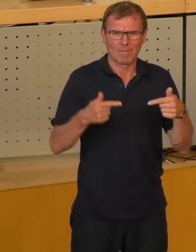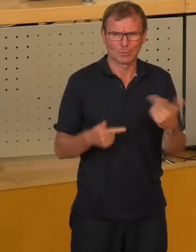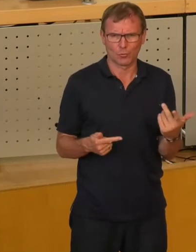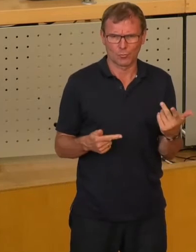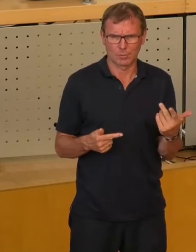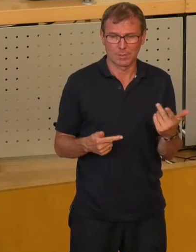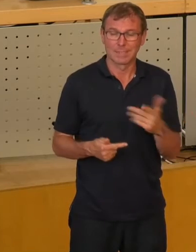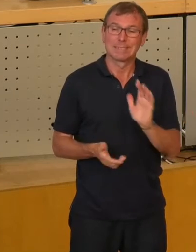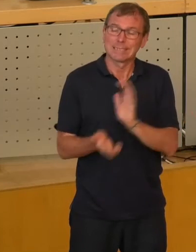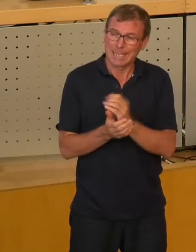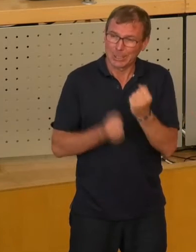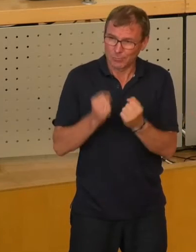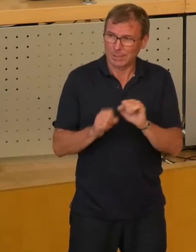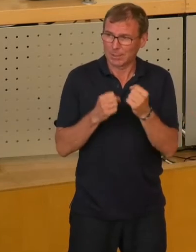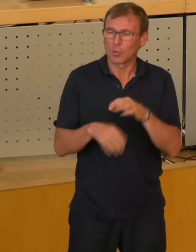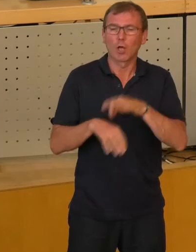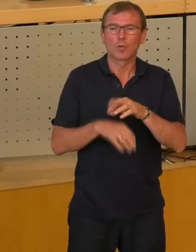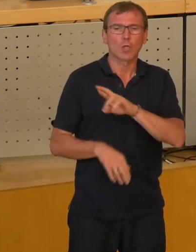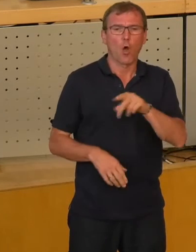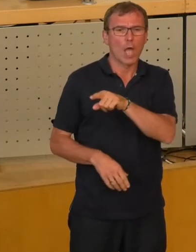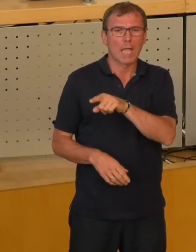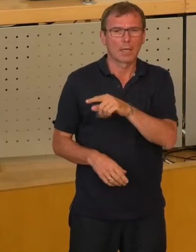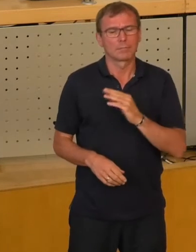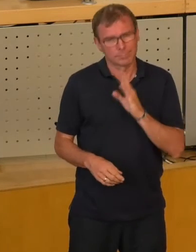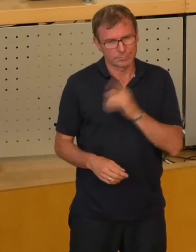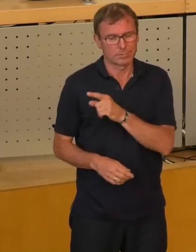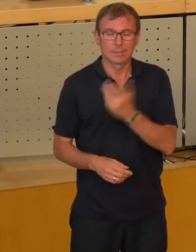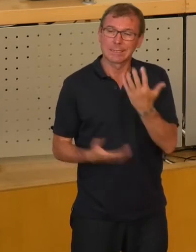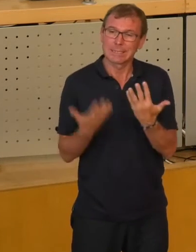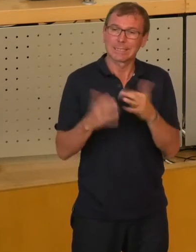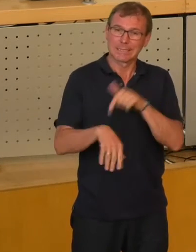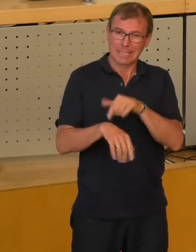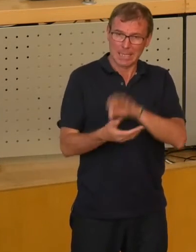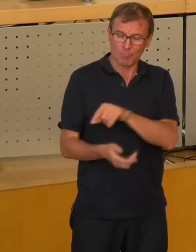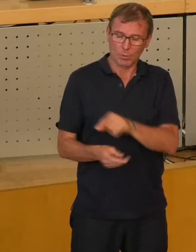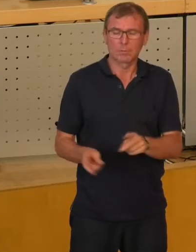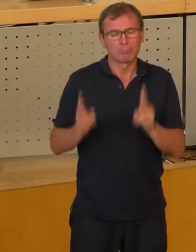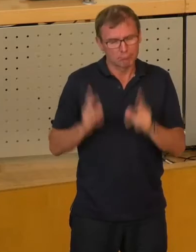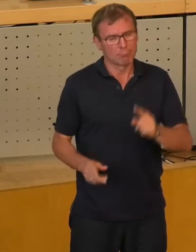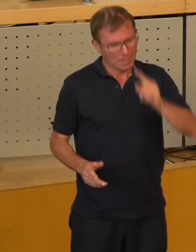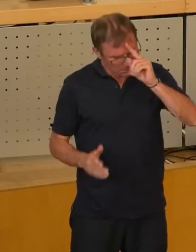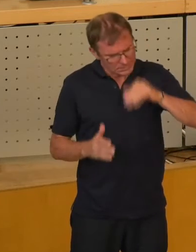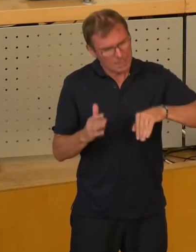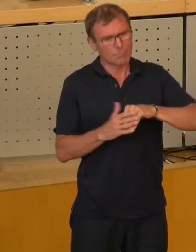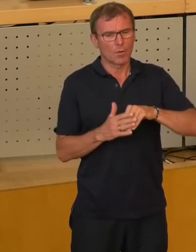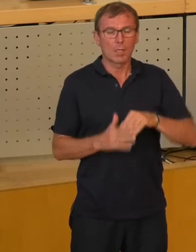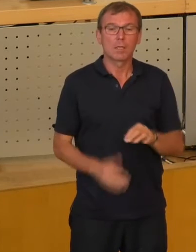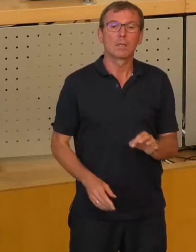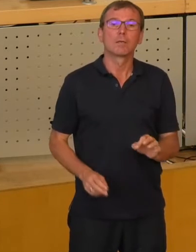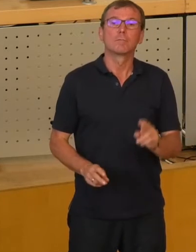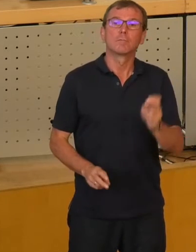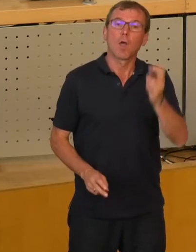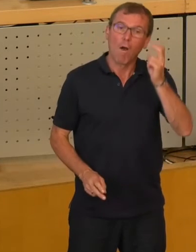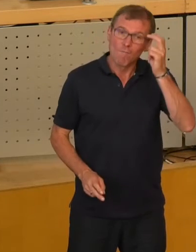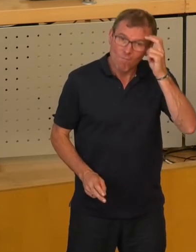die in einer sehr, sehr schwierigen Lage war. Dr. Reuter hat das ja gesagt, und in dem Zeitpunkt war es mehr als sinnvoll, seriöse, muss ich ausdrücklich sagen,